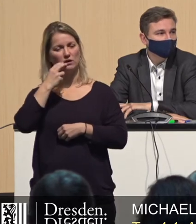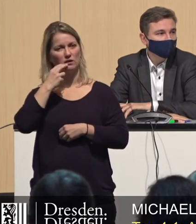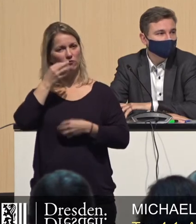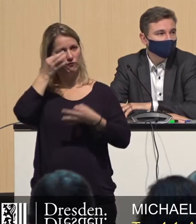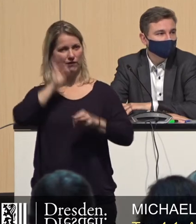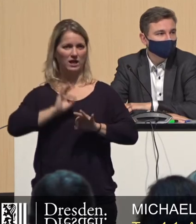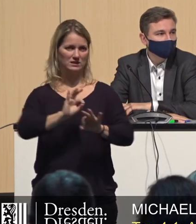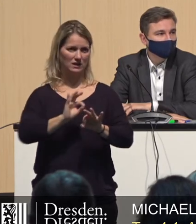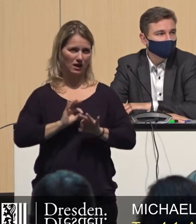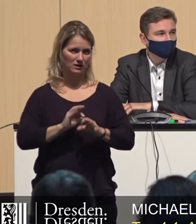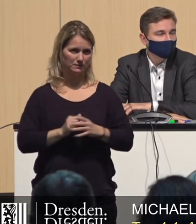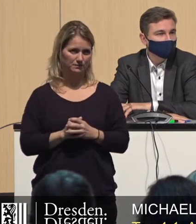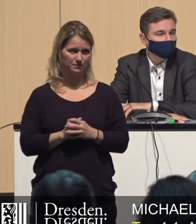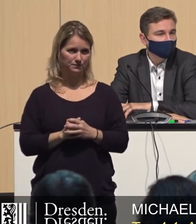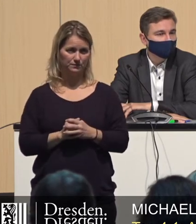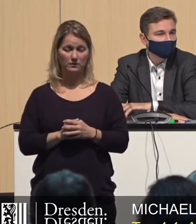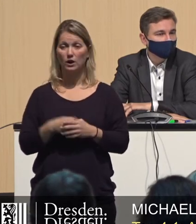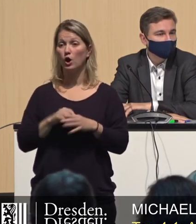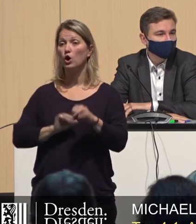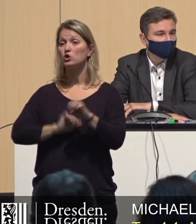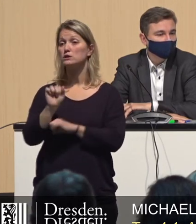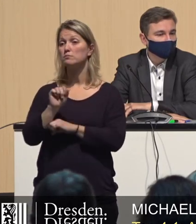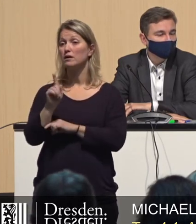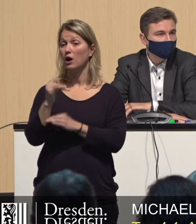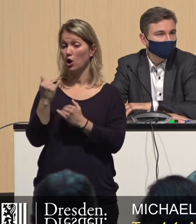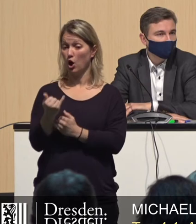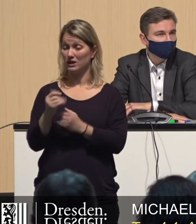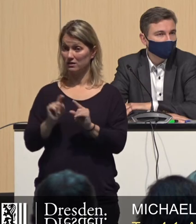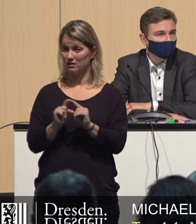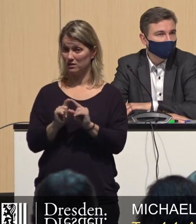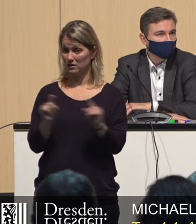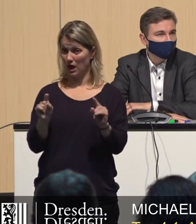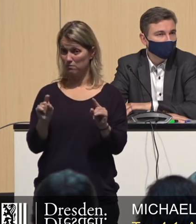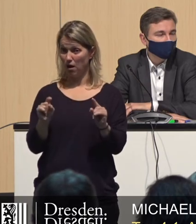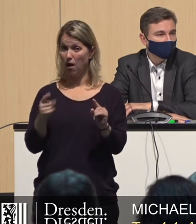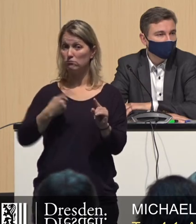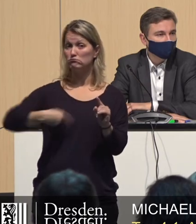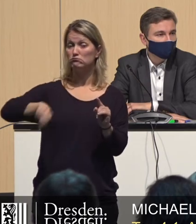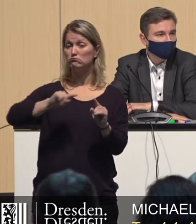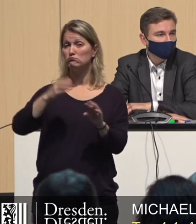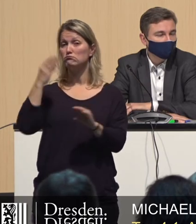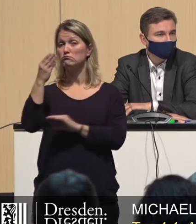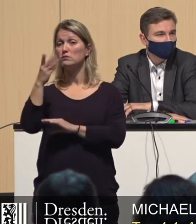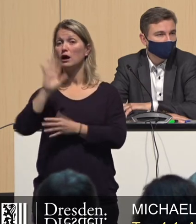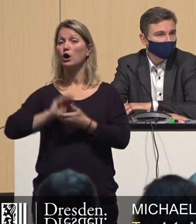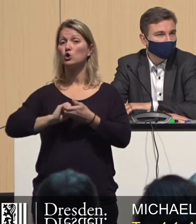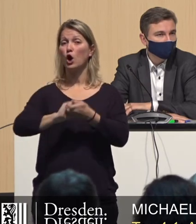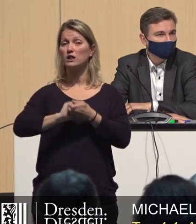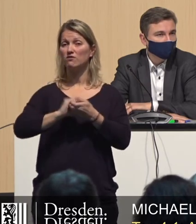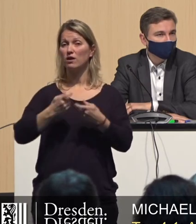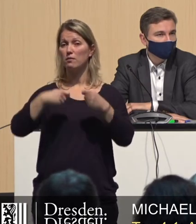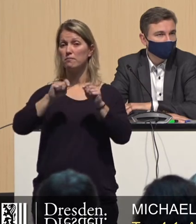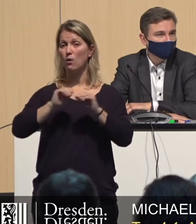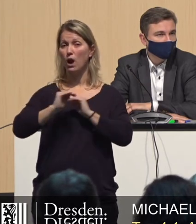Nichtsdestotrotz, heute geht es nicht darum, wie wir künftig mit dem kooperativen Baulandmodell